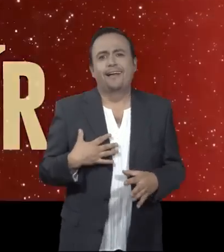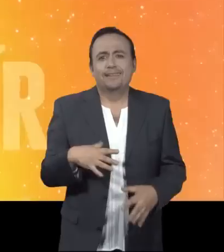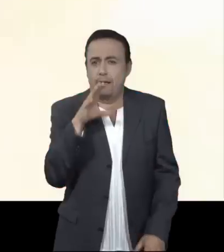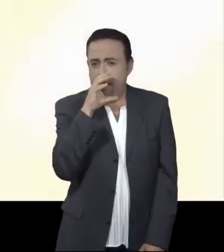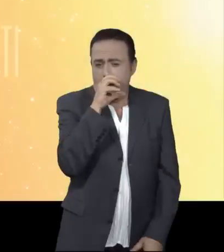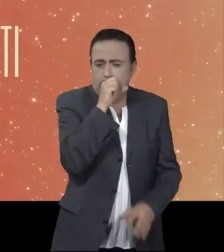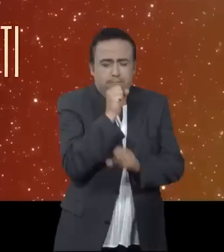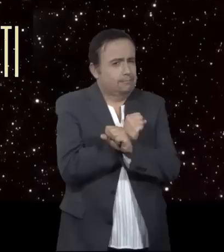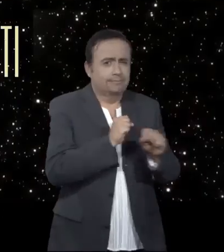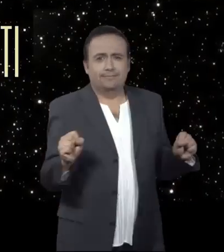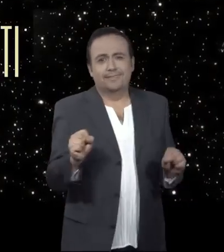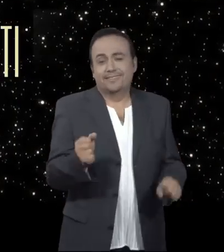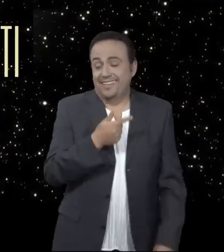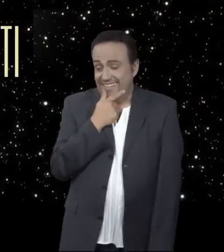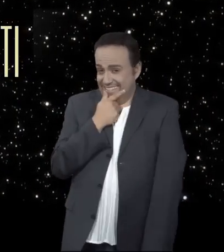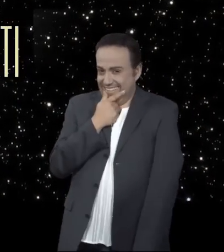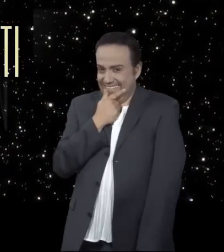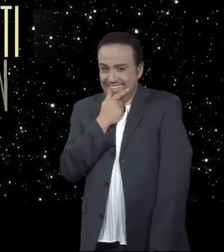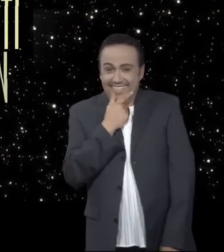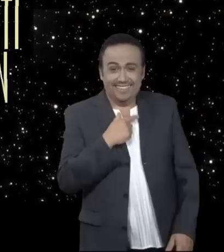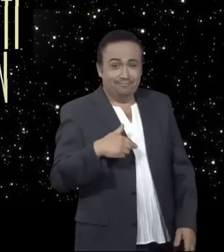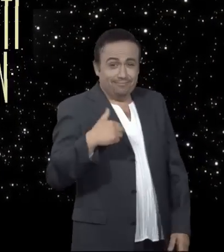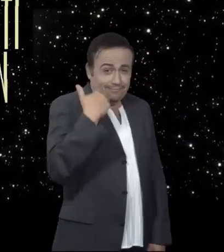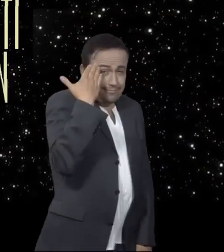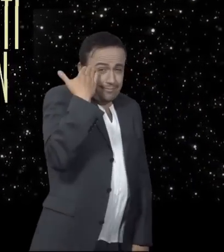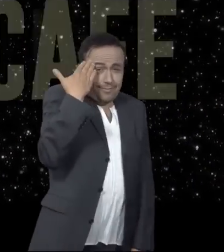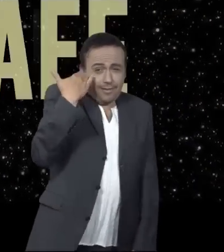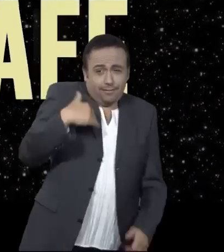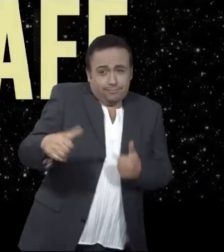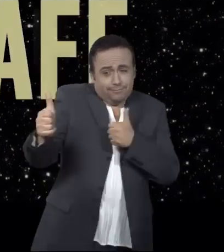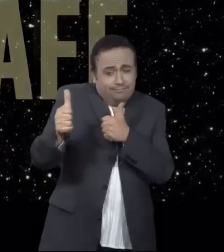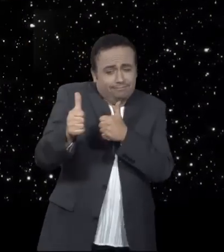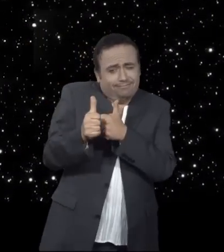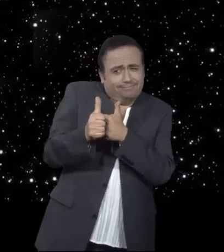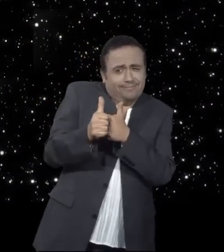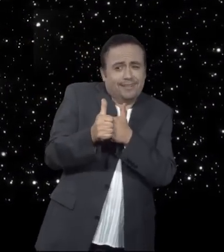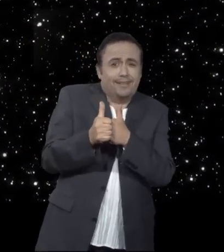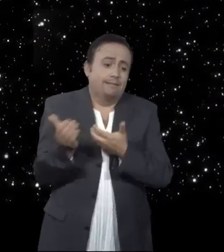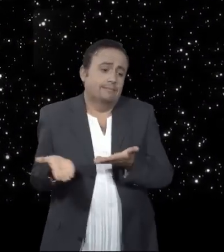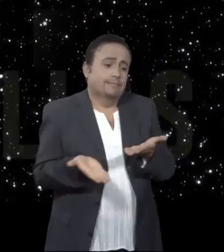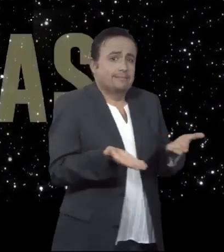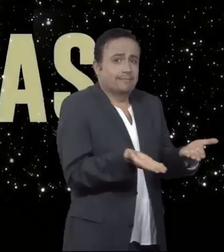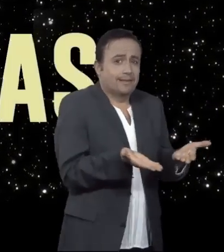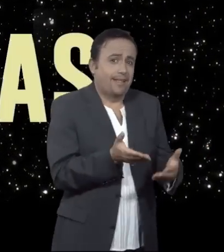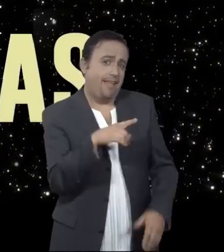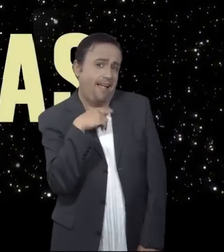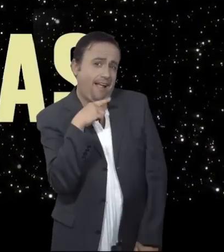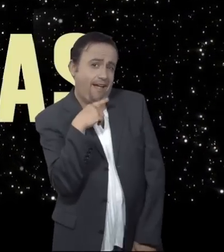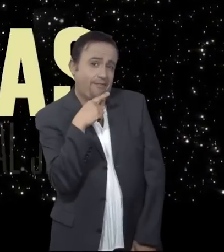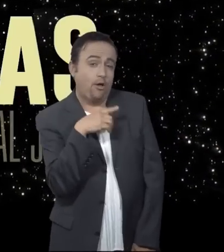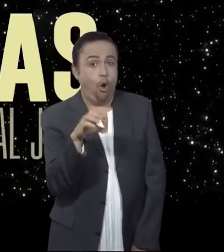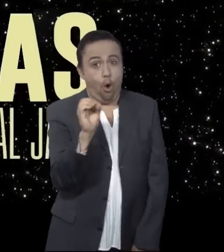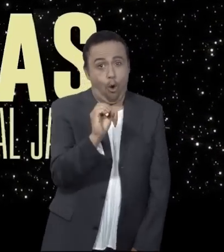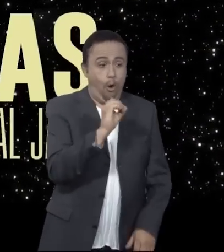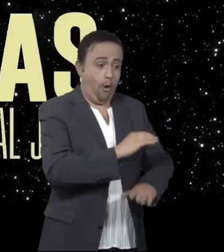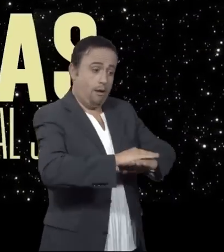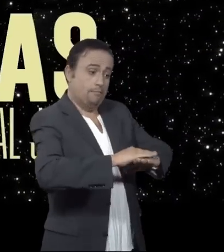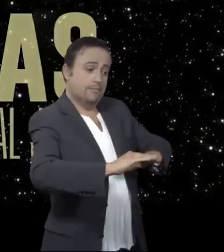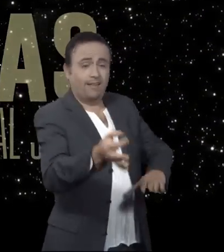No sé si acercarme a ti para invitarte a un café o ir a ver las estrellas al jardín